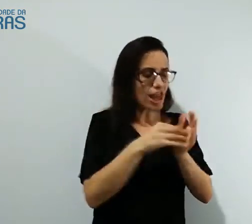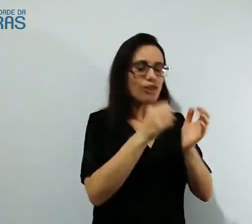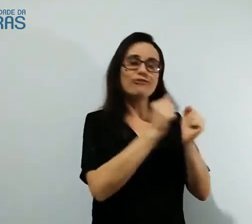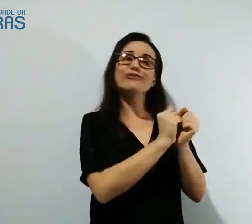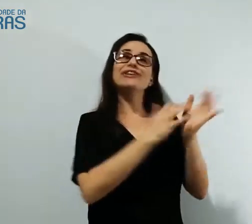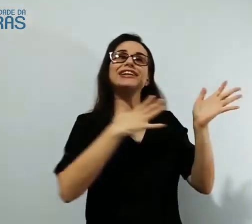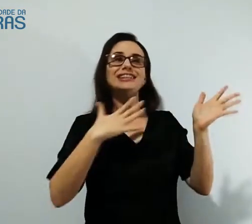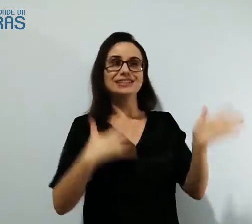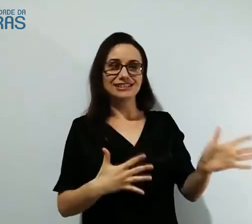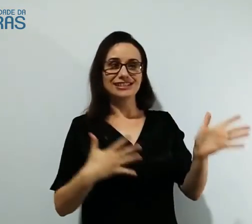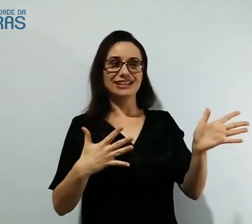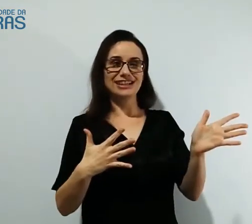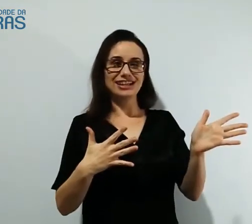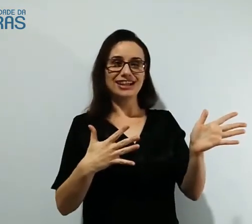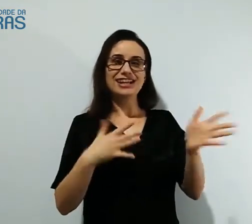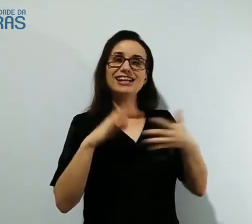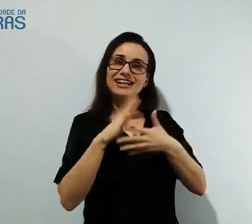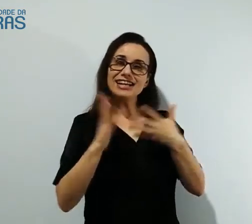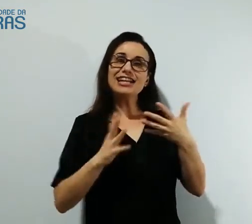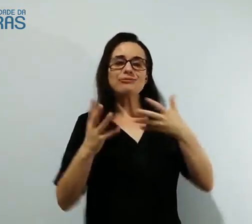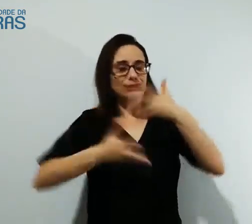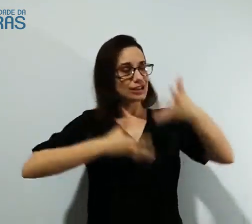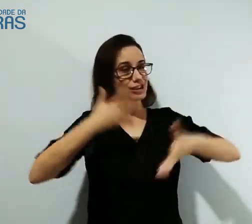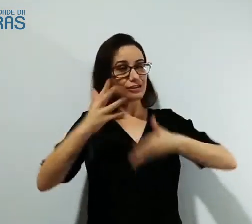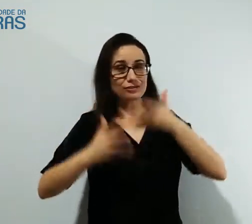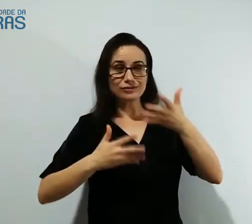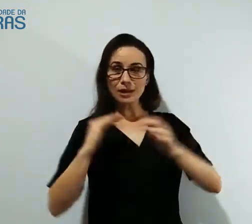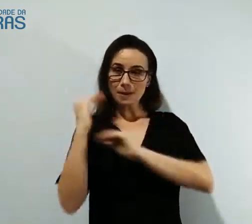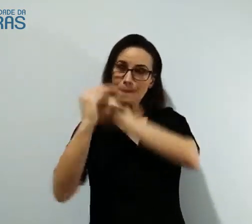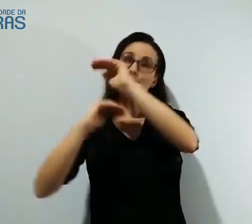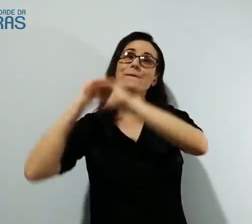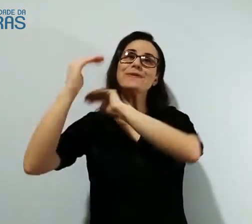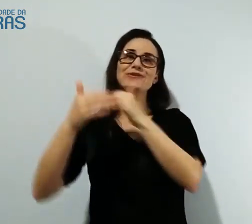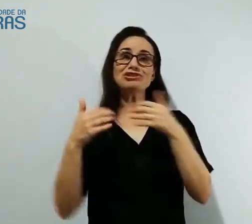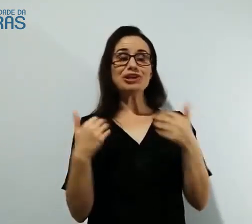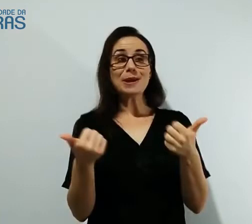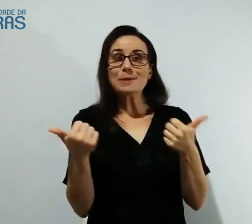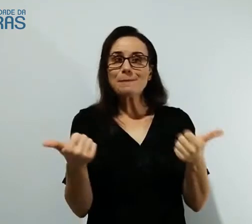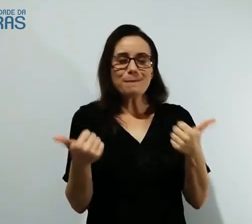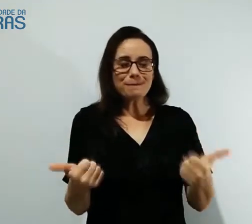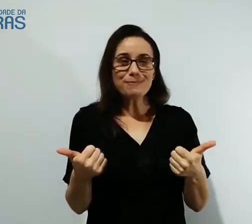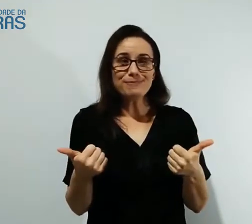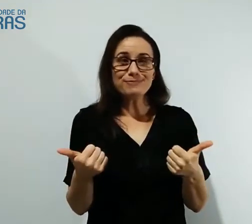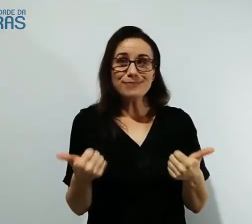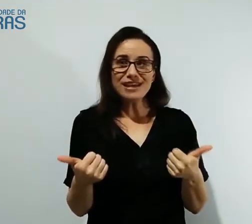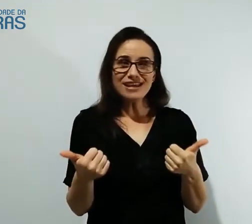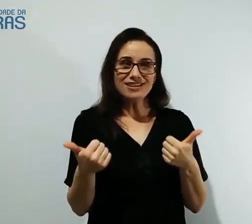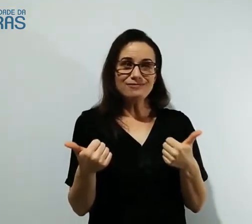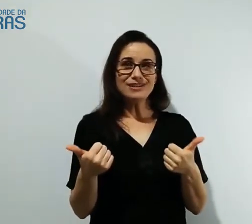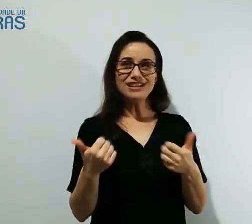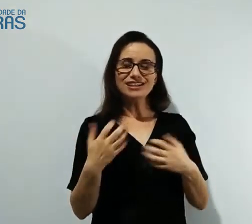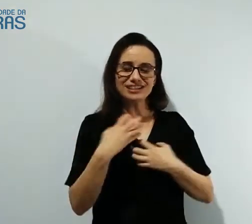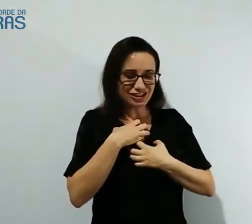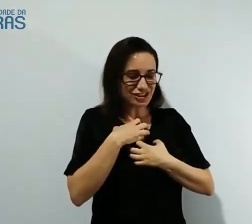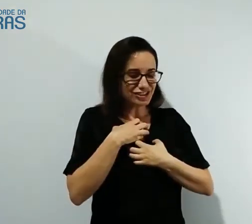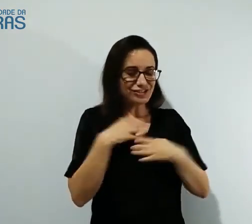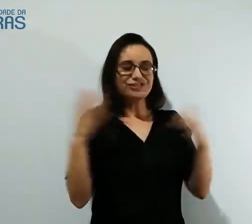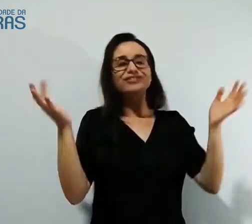eu consegui a minha fluência e eu me desenvolvi cada vez mais na libras. Eu estou sinalizando muito bem. E